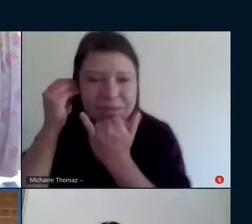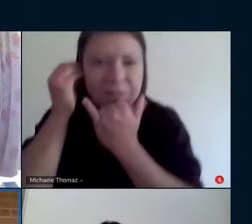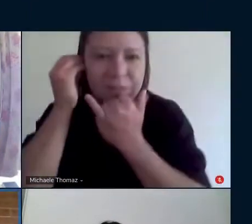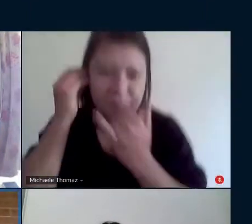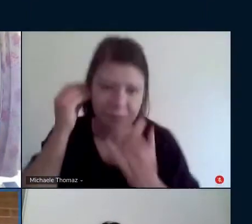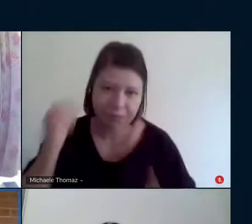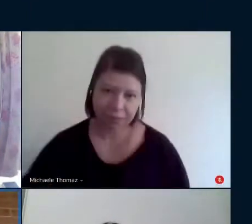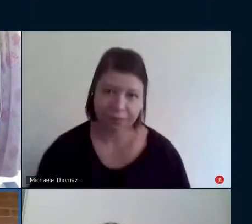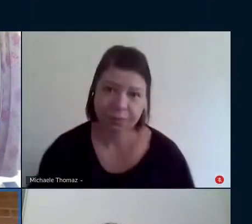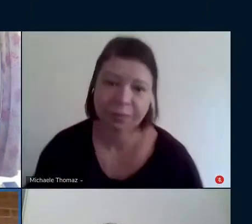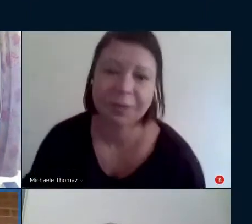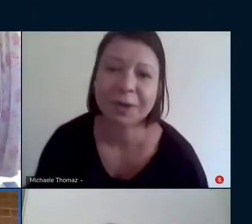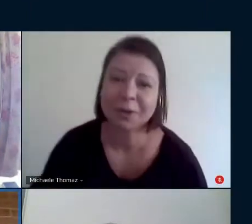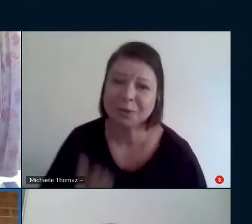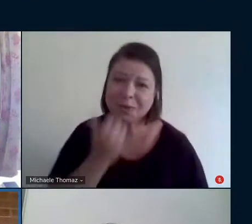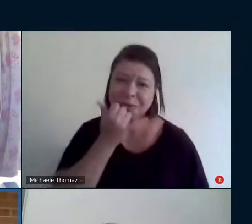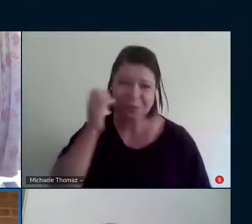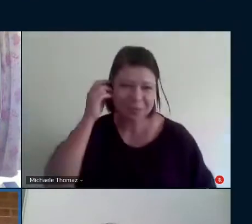Ah, ok, ok, ok.